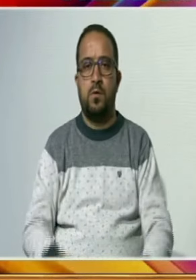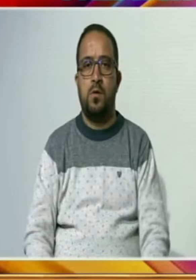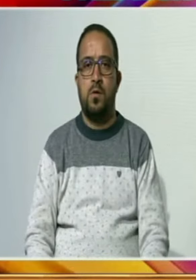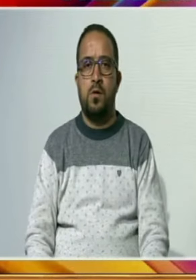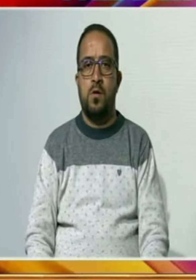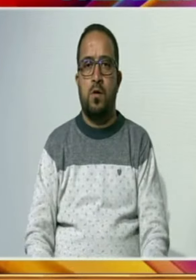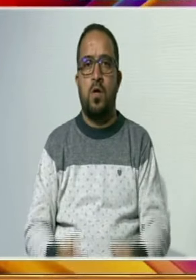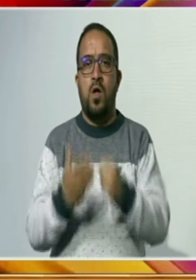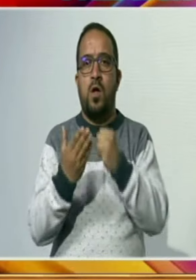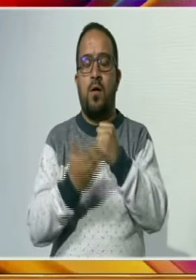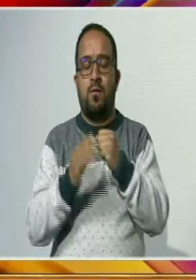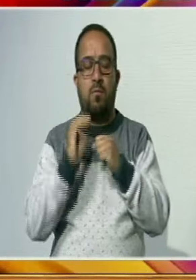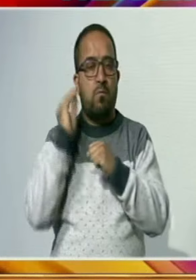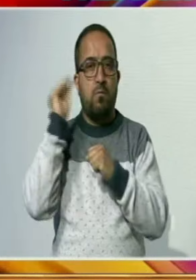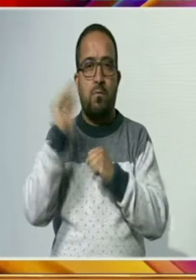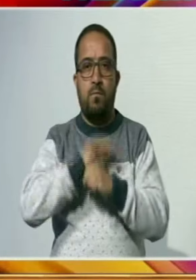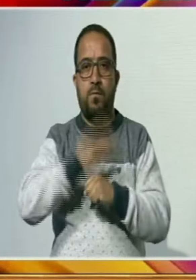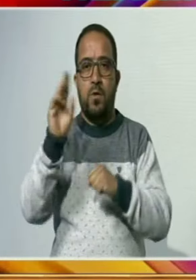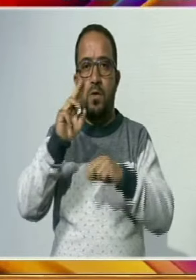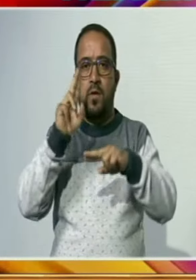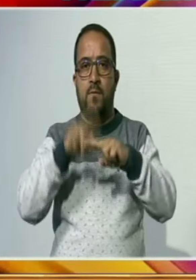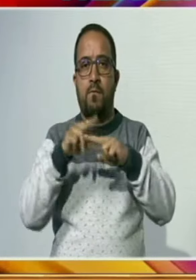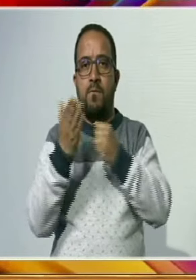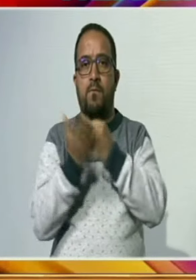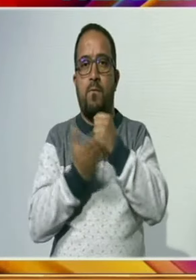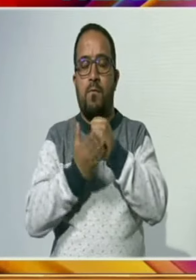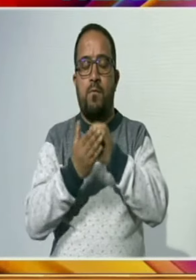کسانوں کے لئے ایڈوائزری جاری کی ہے